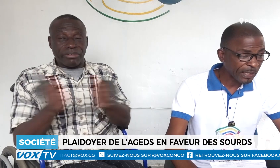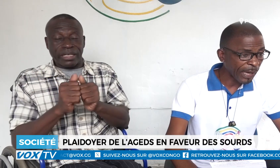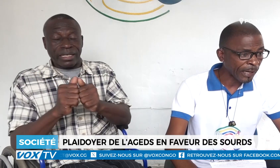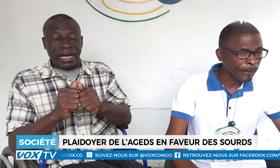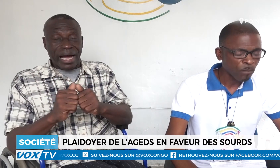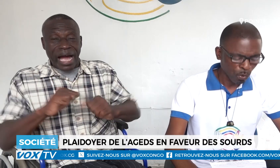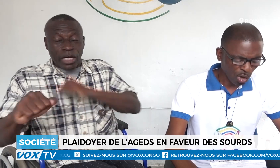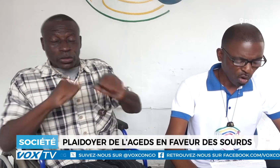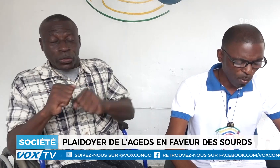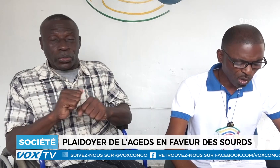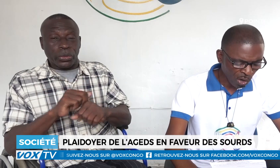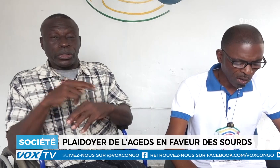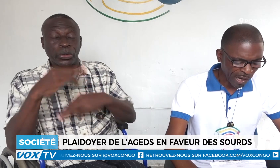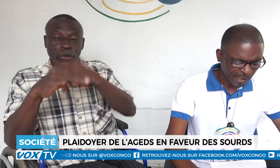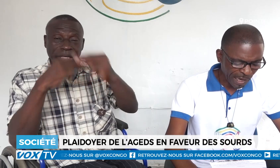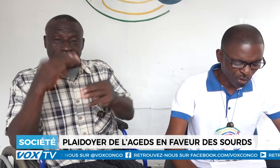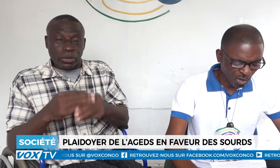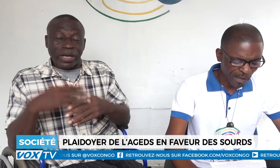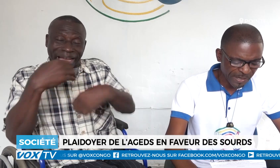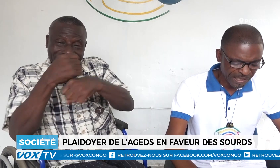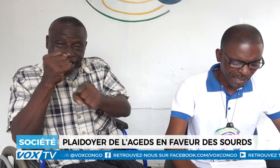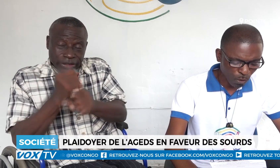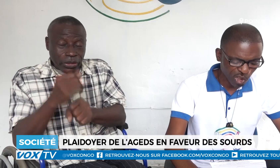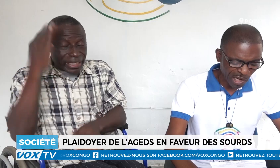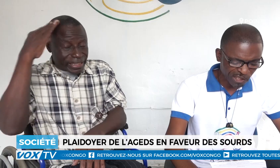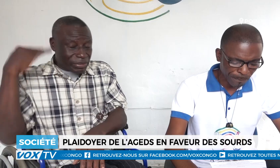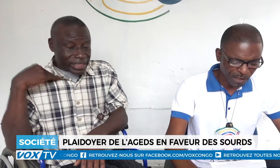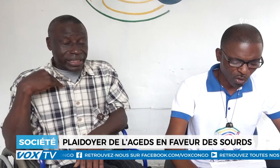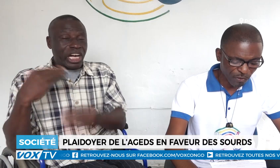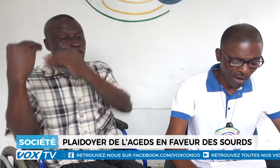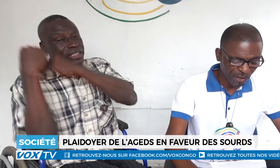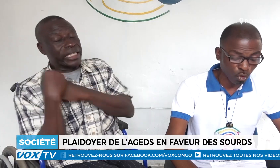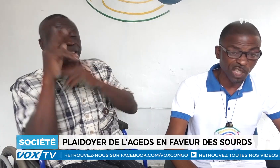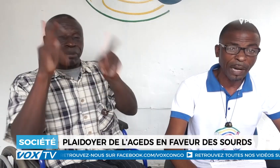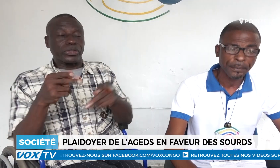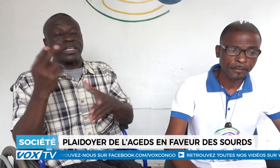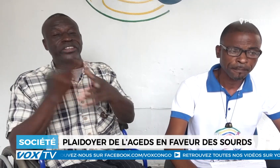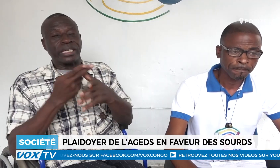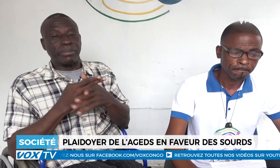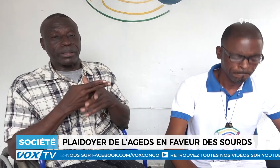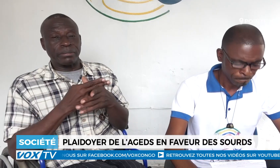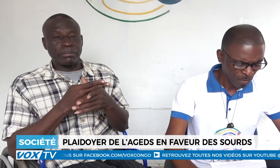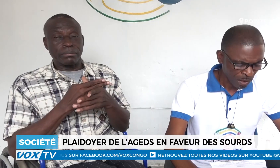'Action Humanitaire, nous recommandons la création d'un ministère en charge des personnes vivant avec handicap.